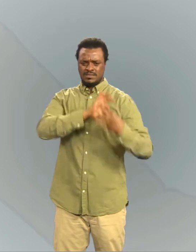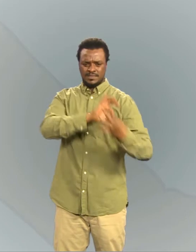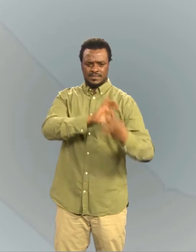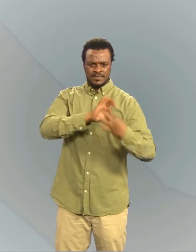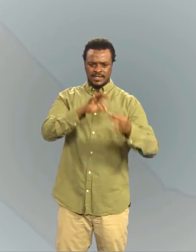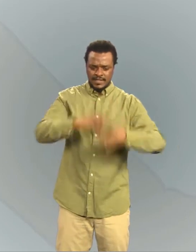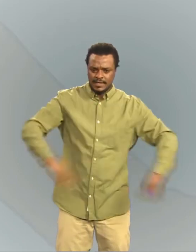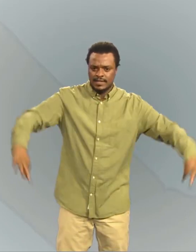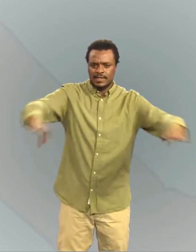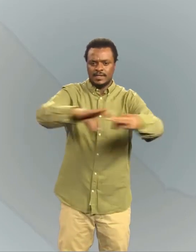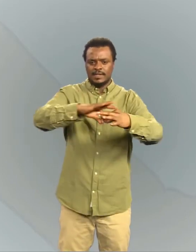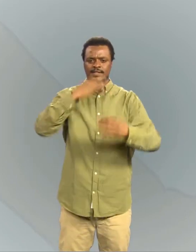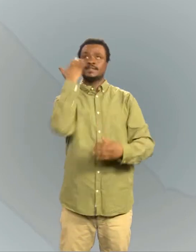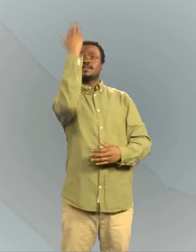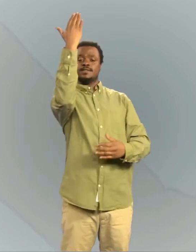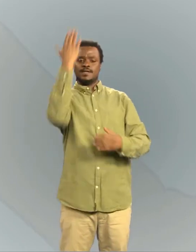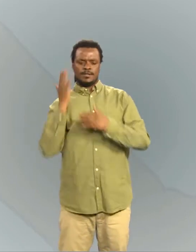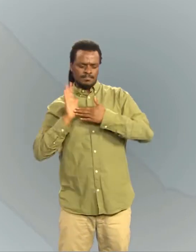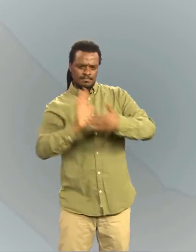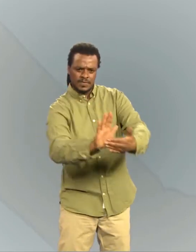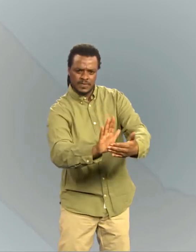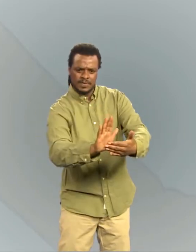Il sera le signe de l'alliance entre moi et la terre.